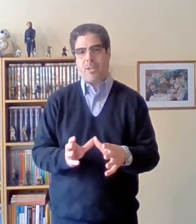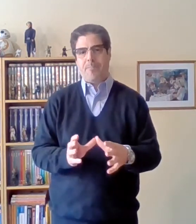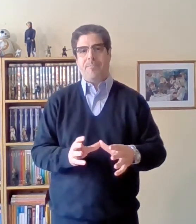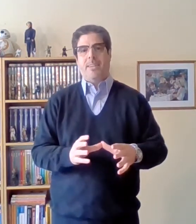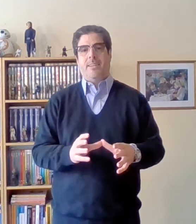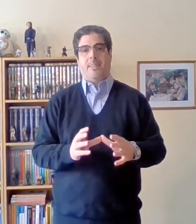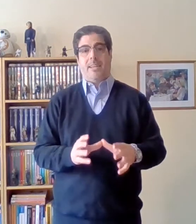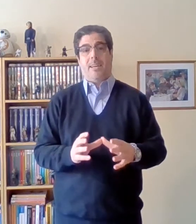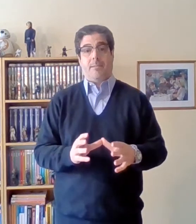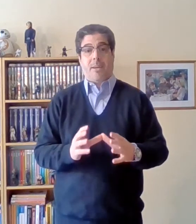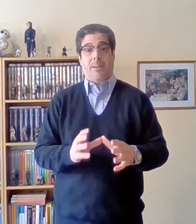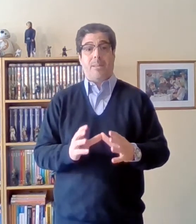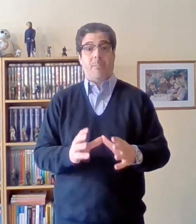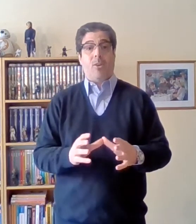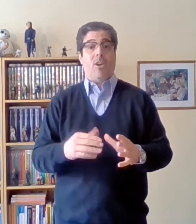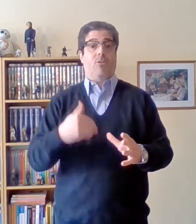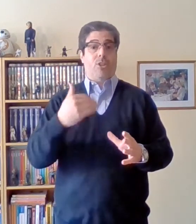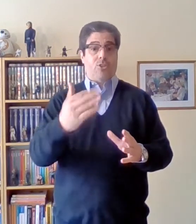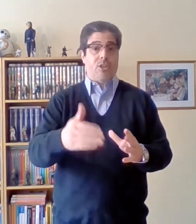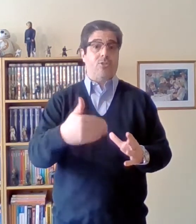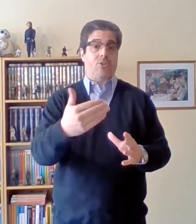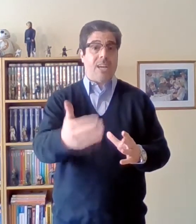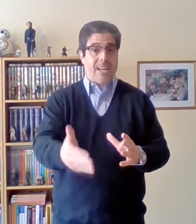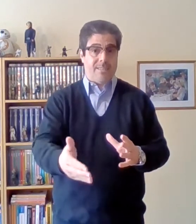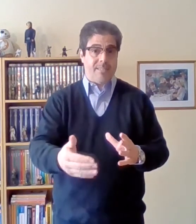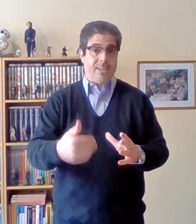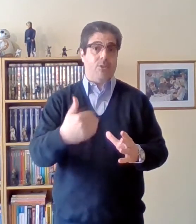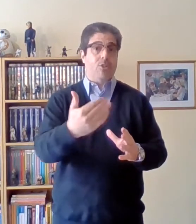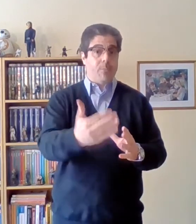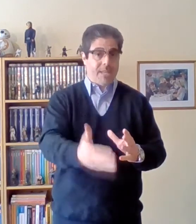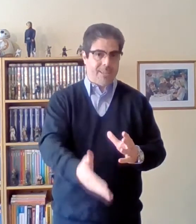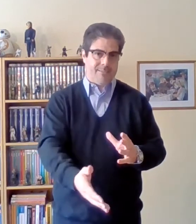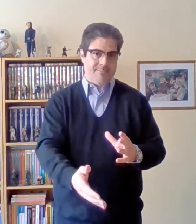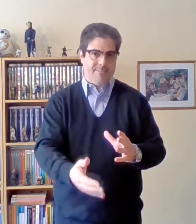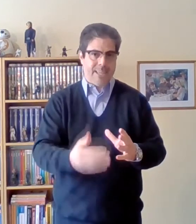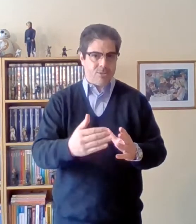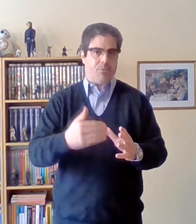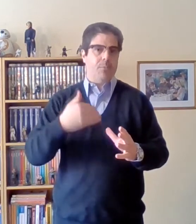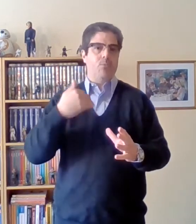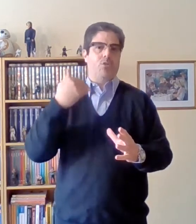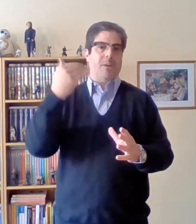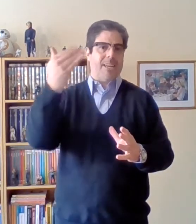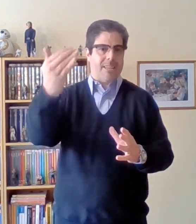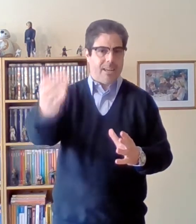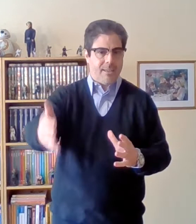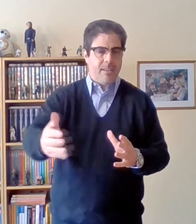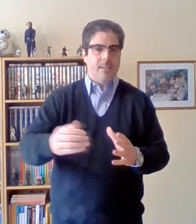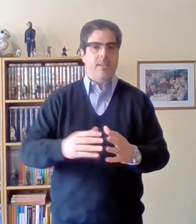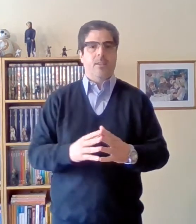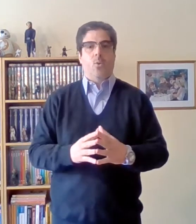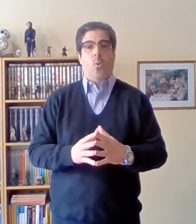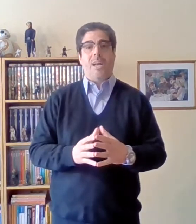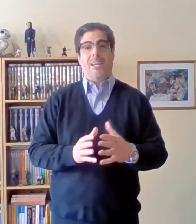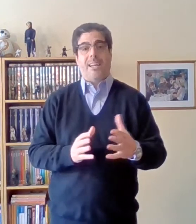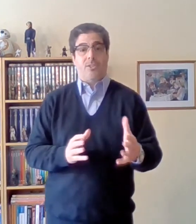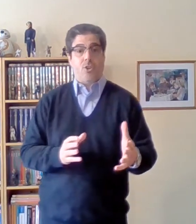tenía que ver también con las condiciones sociales y económicas en eso fue mucho más allá. Una alienación